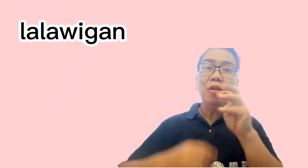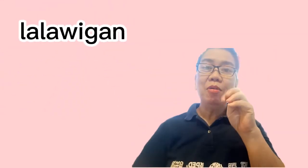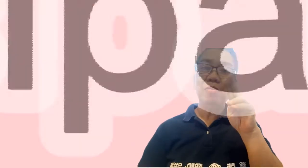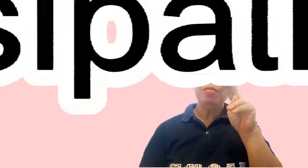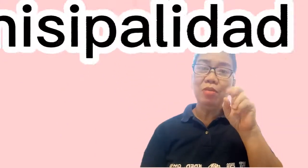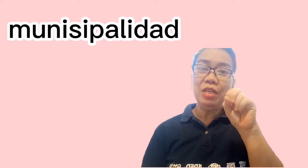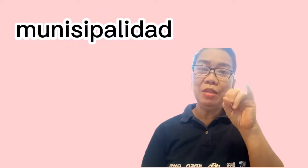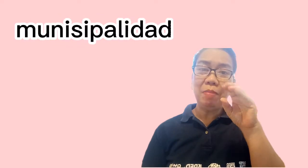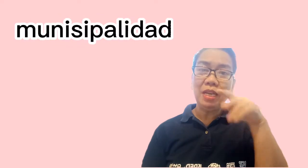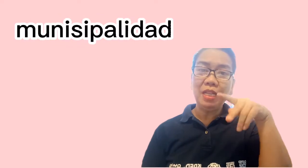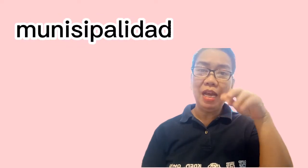munisipalidad,